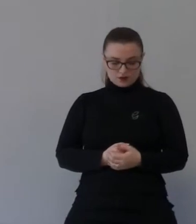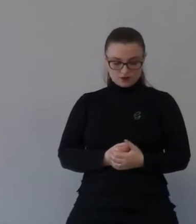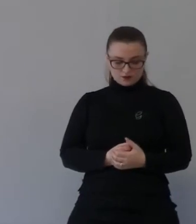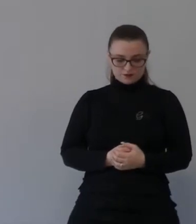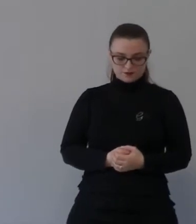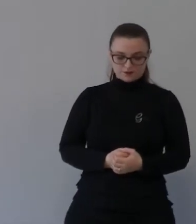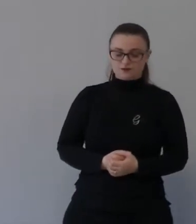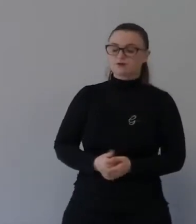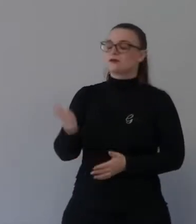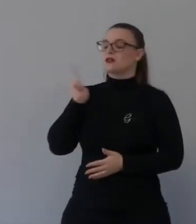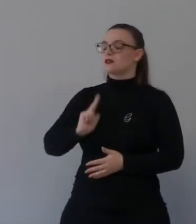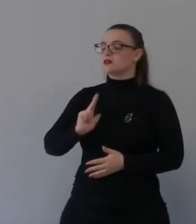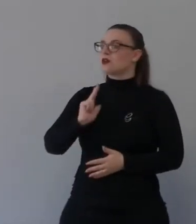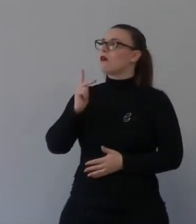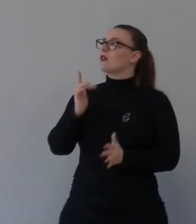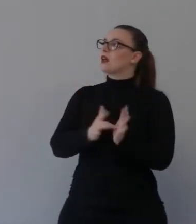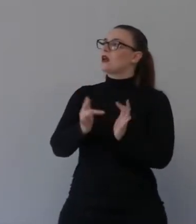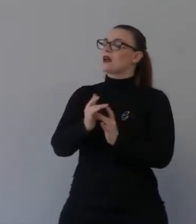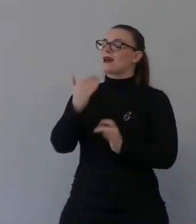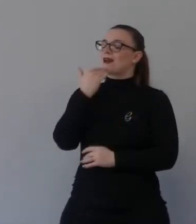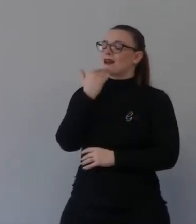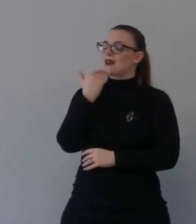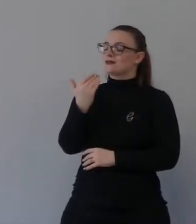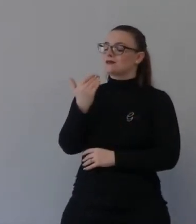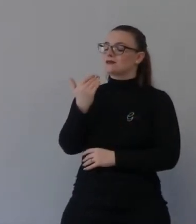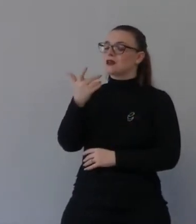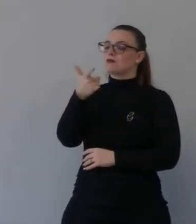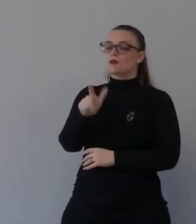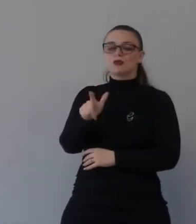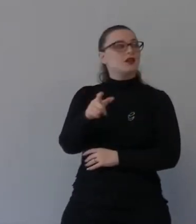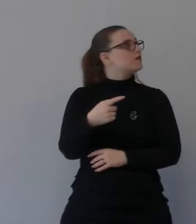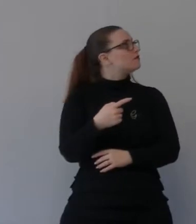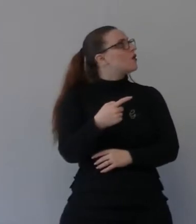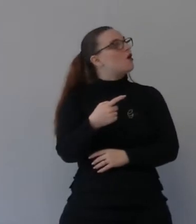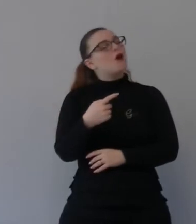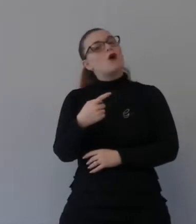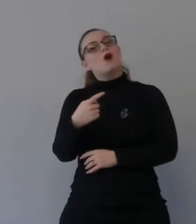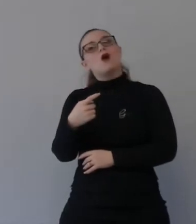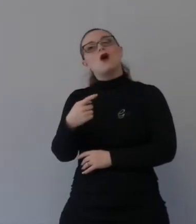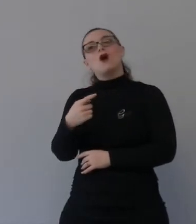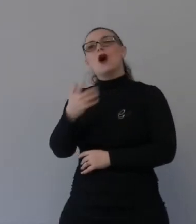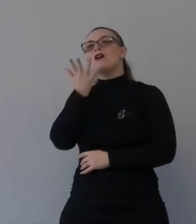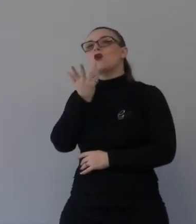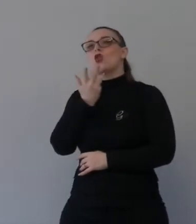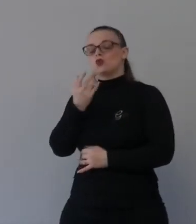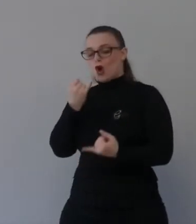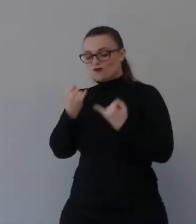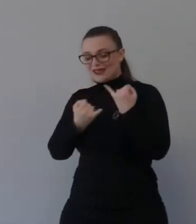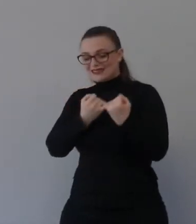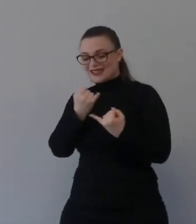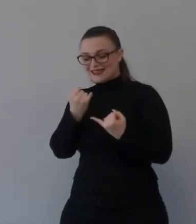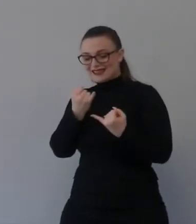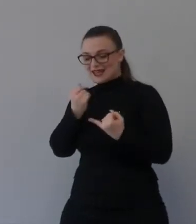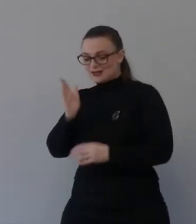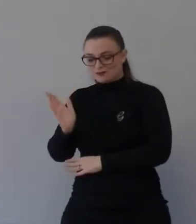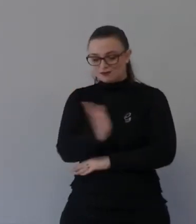signore Gesù grazie per esserti fermato la virgola grazie per esserti fermato prima